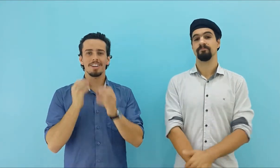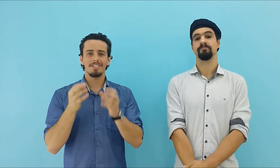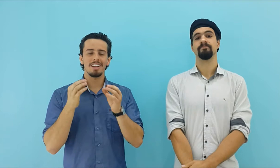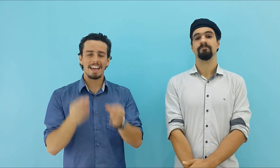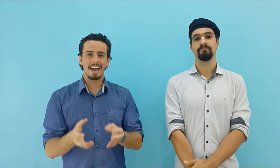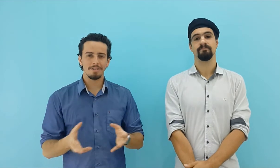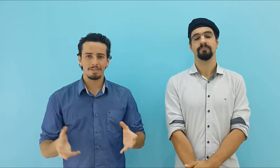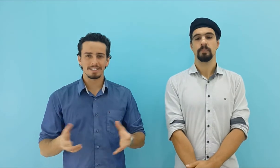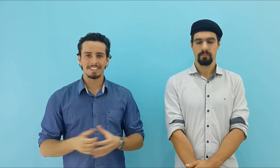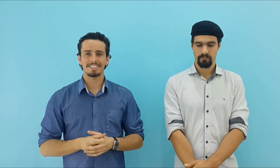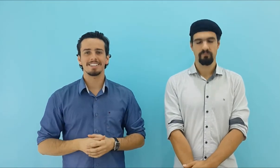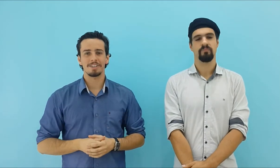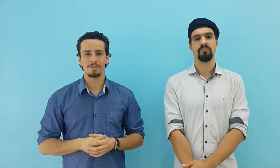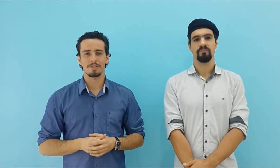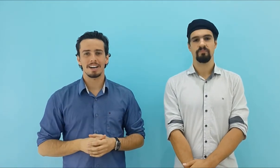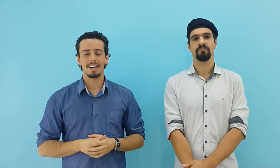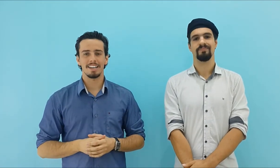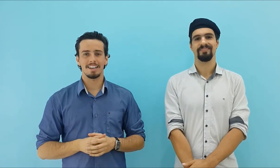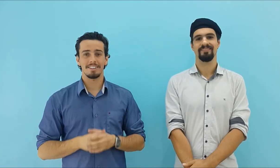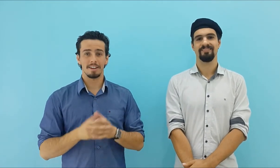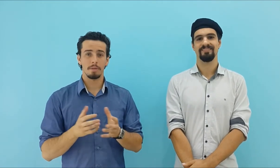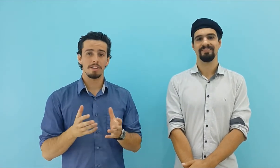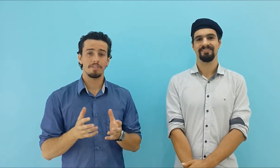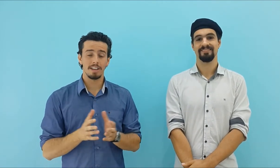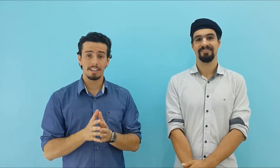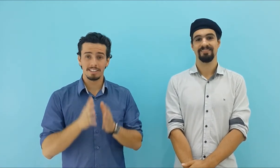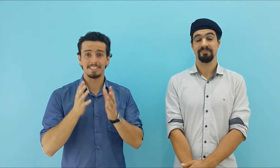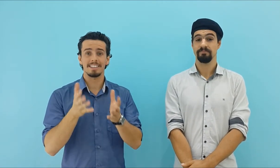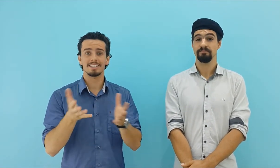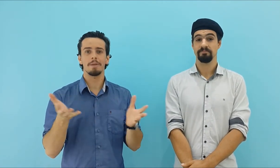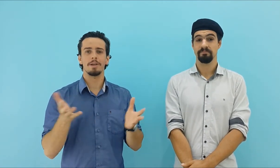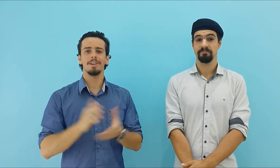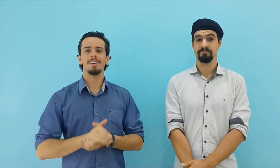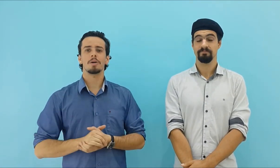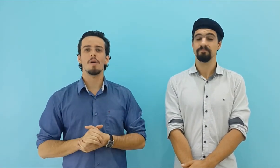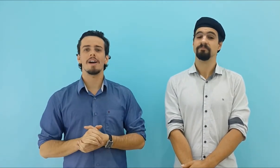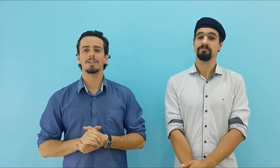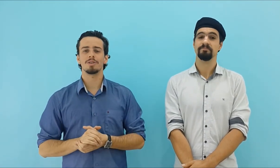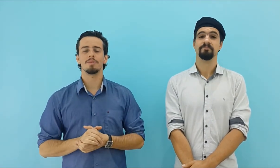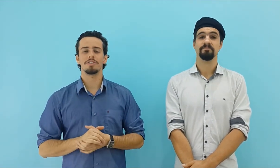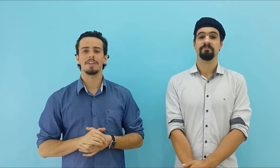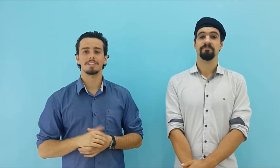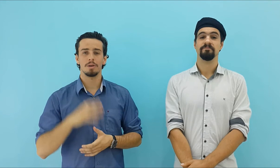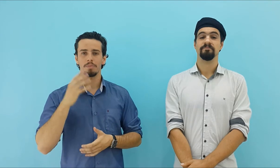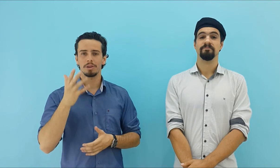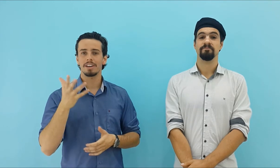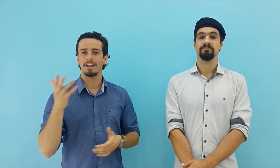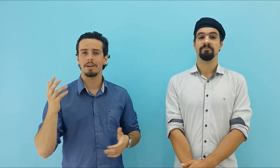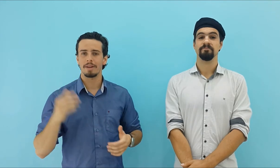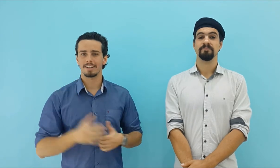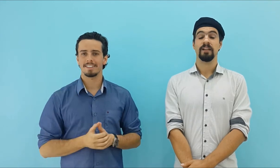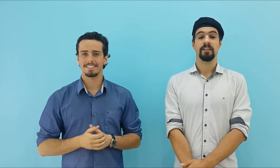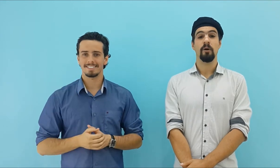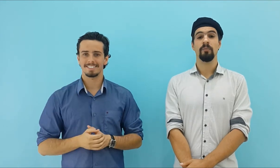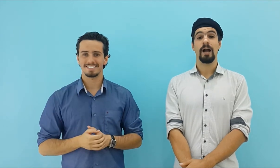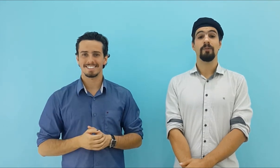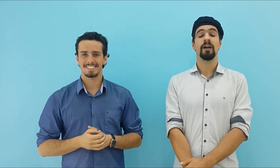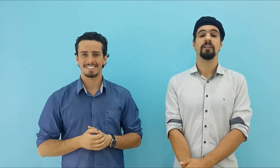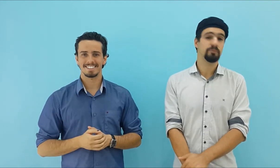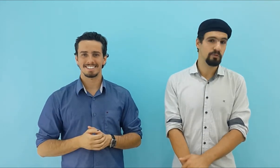o que te leva a fazer isso, que nós vamos ficar extremamente felizes em saber qual é a sua motivação por trás da meta. Tá bom? Aguardamos o